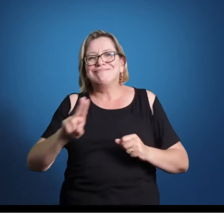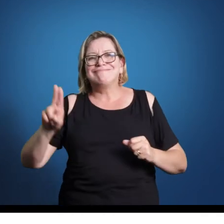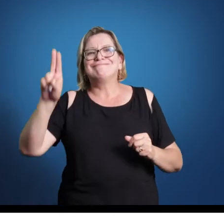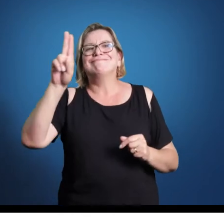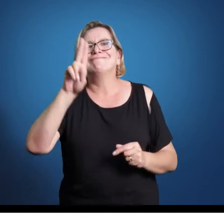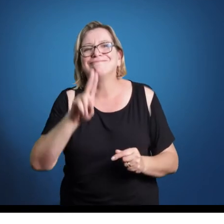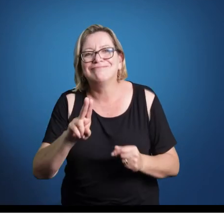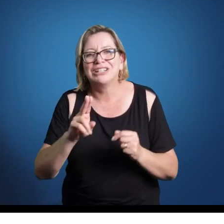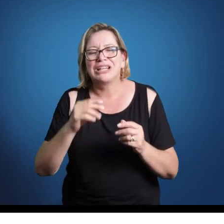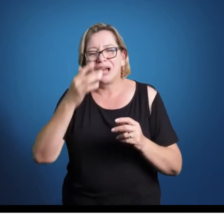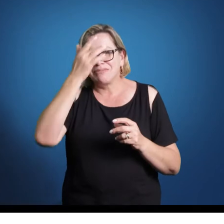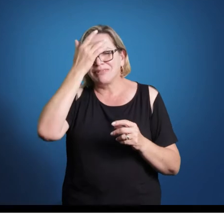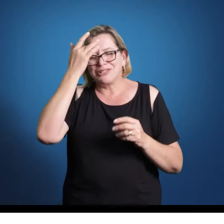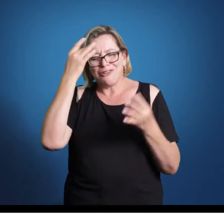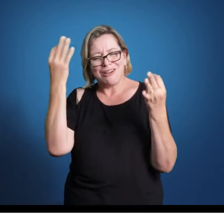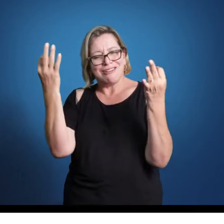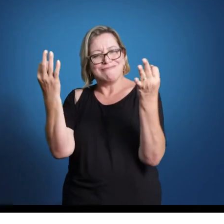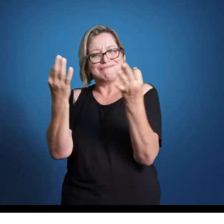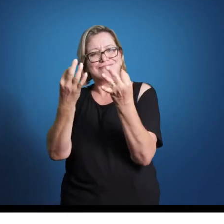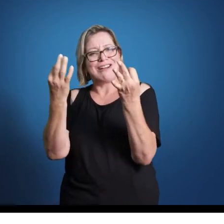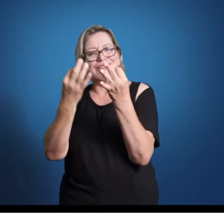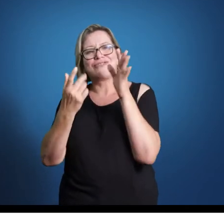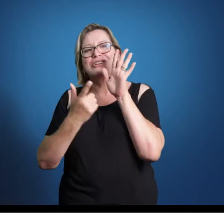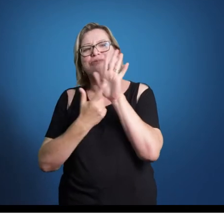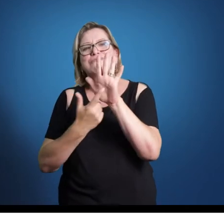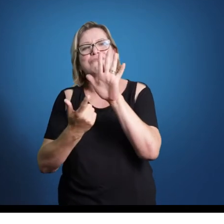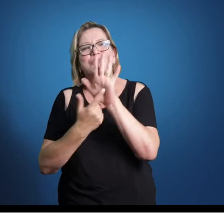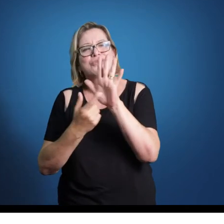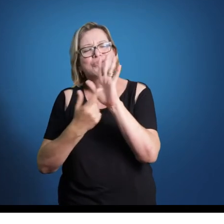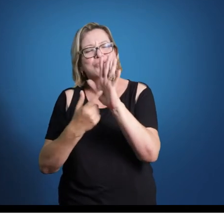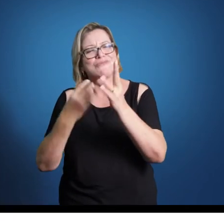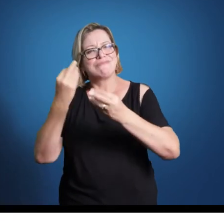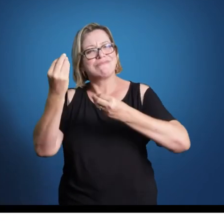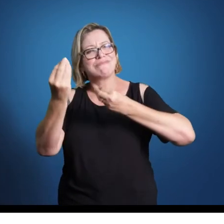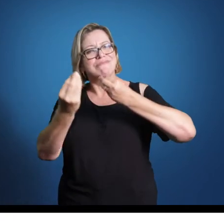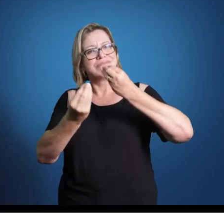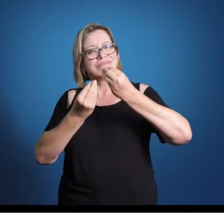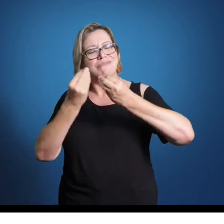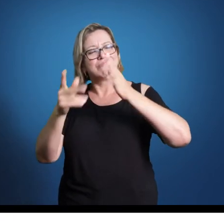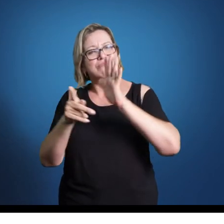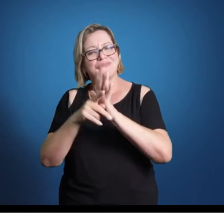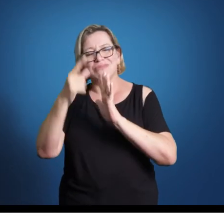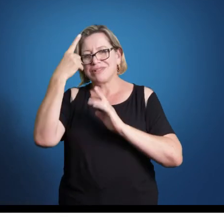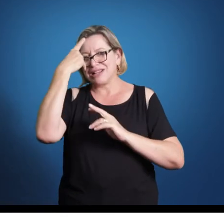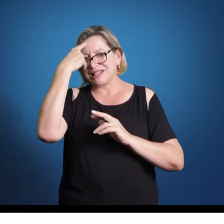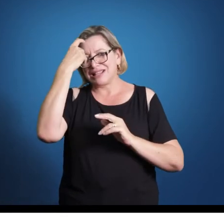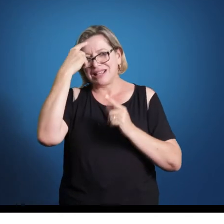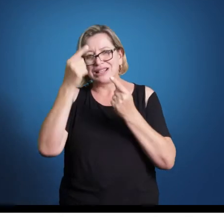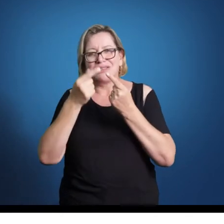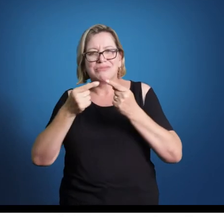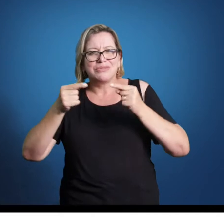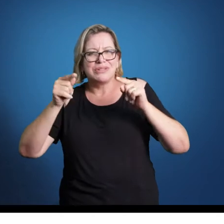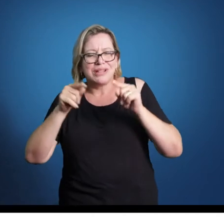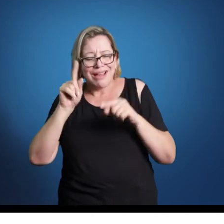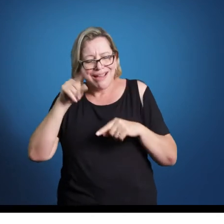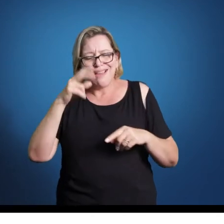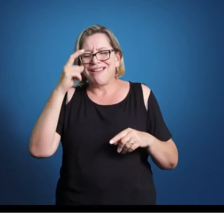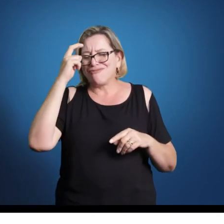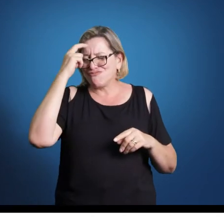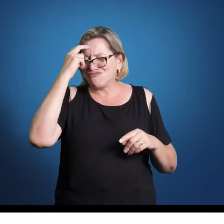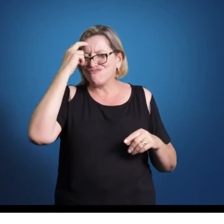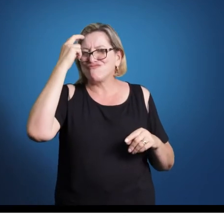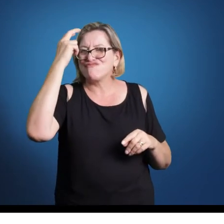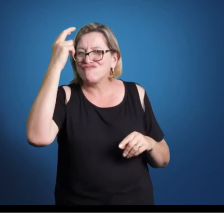perfeito porque ele mostrou para mim todas as dimensões que aquela ideia musical tinha. Perceba, é extremamente racional e é